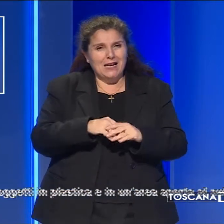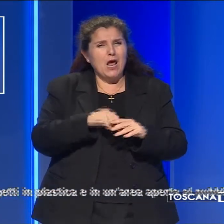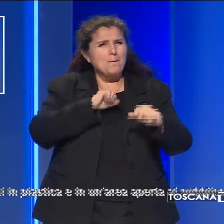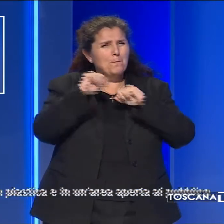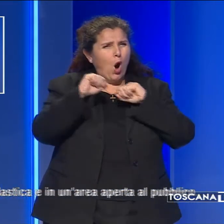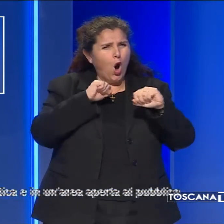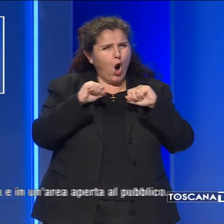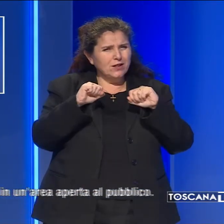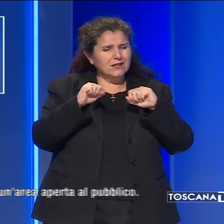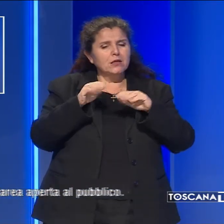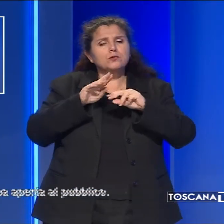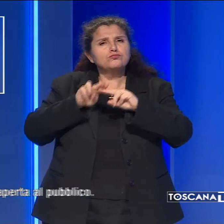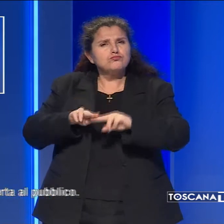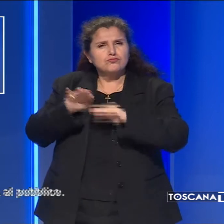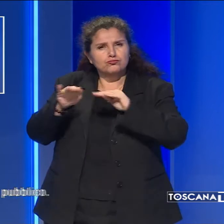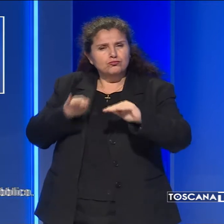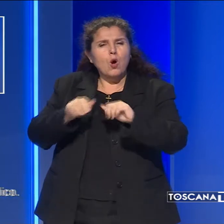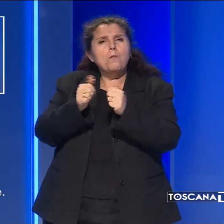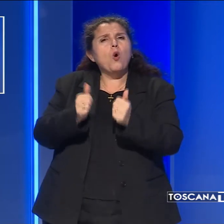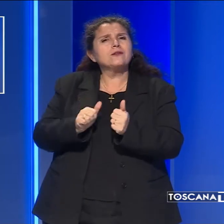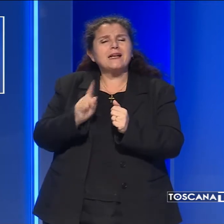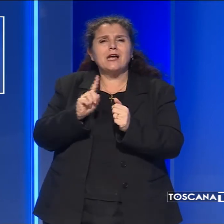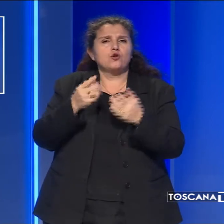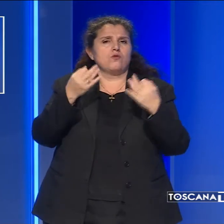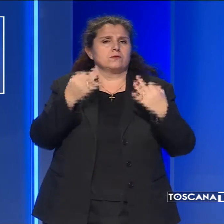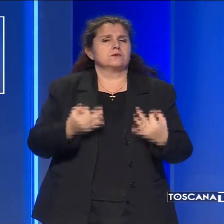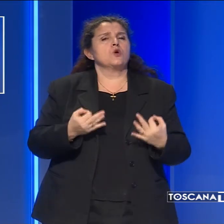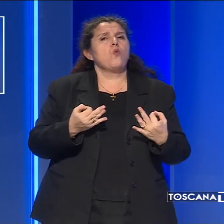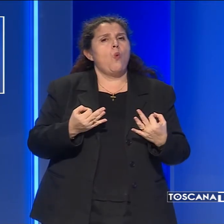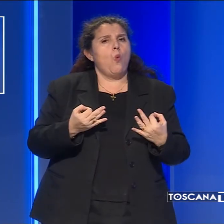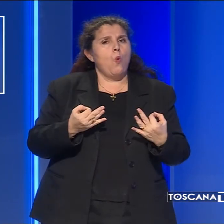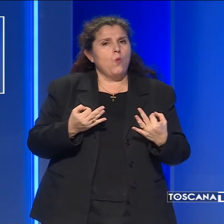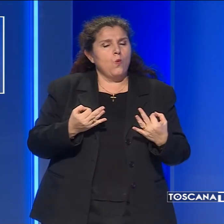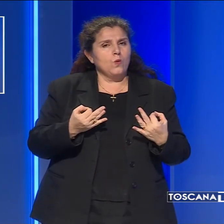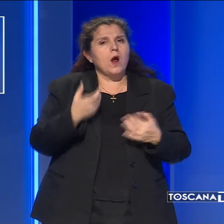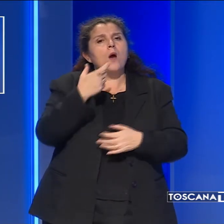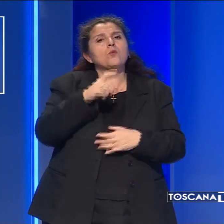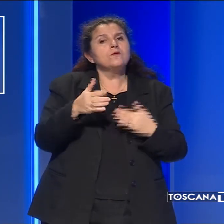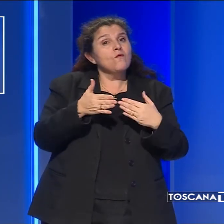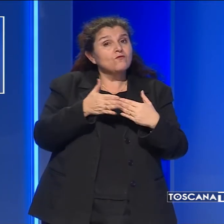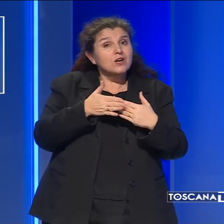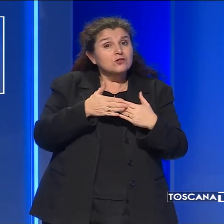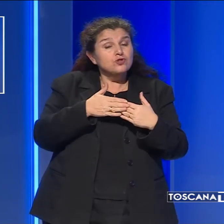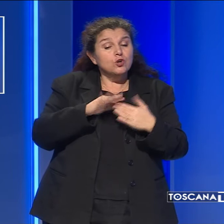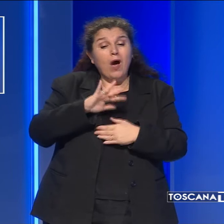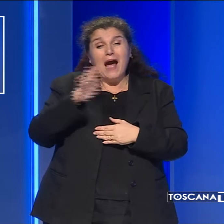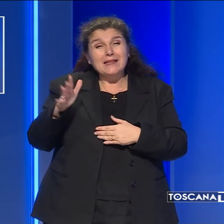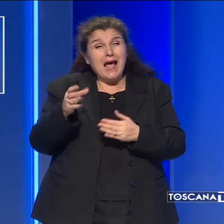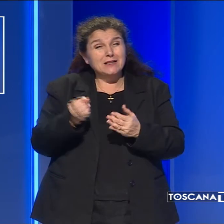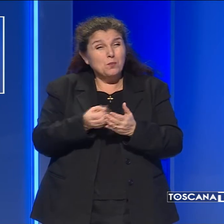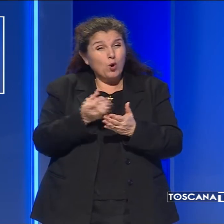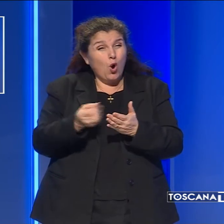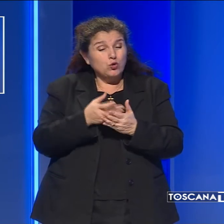erano conservati con modalità non sicure perché si trovavano vicino ad altro materiale